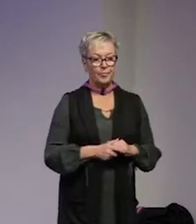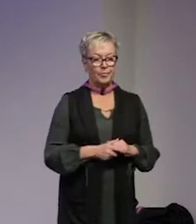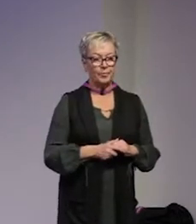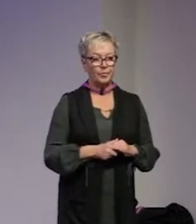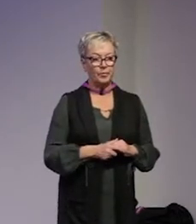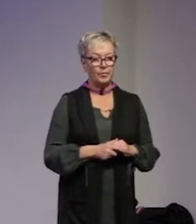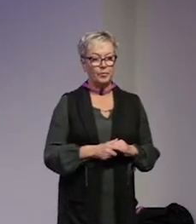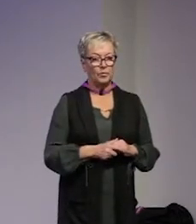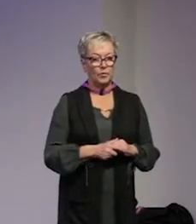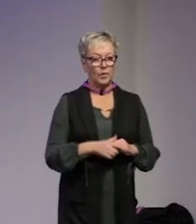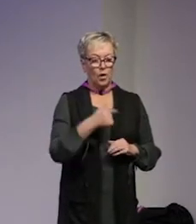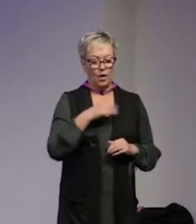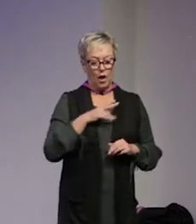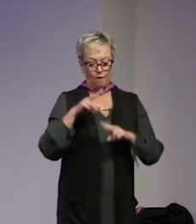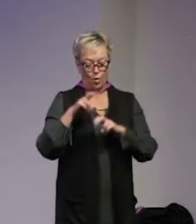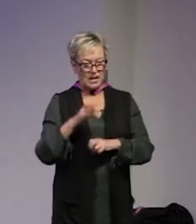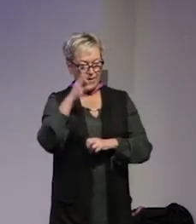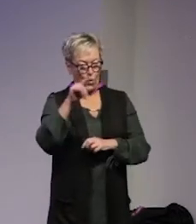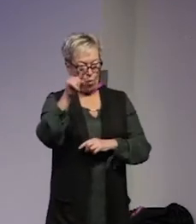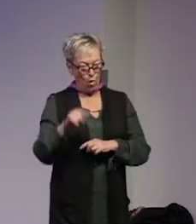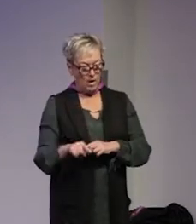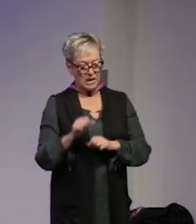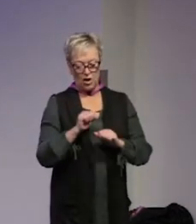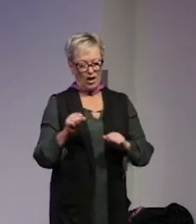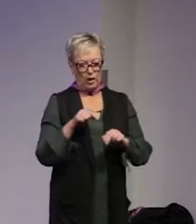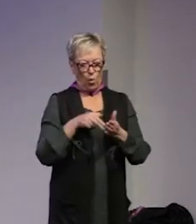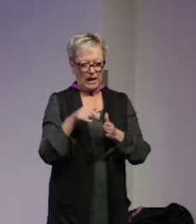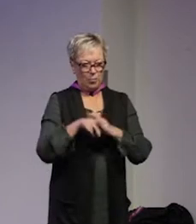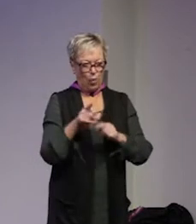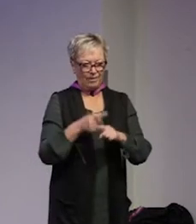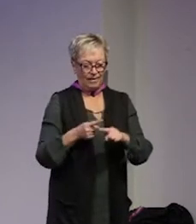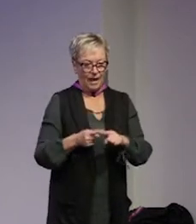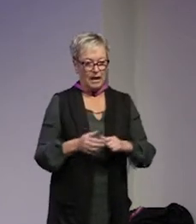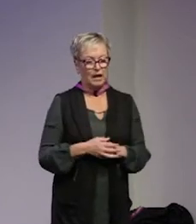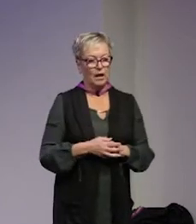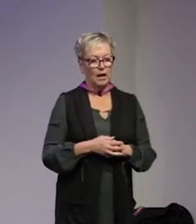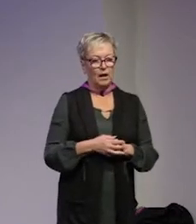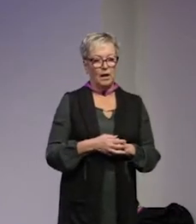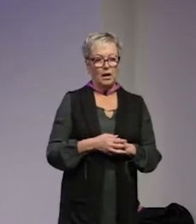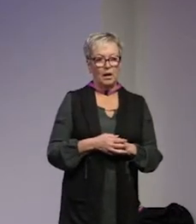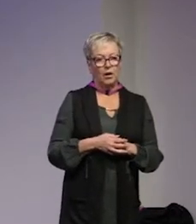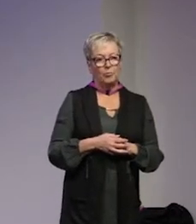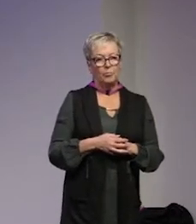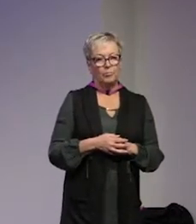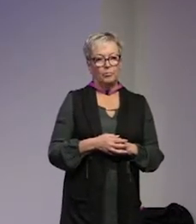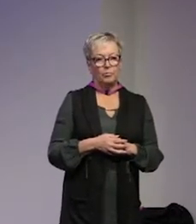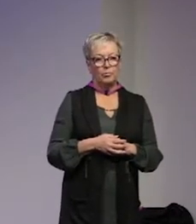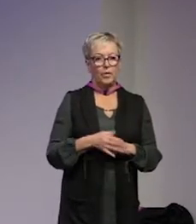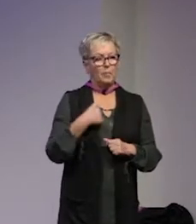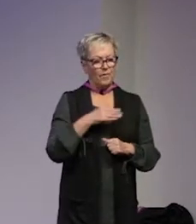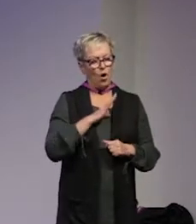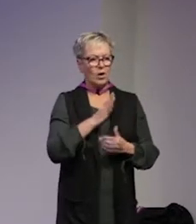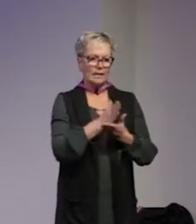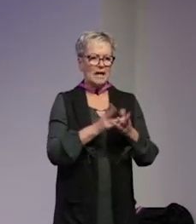och ni ser våra forskningsfrågor här jag ska inte gå in på detalj men vi delar väl samma